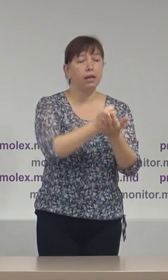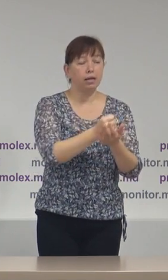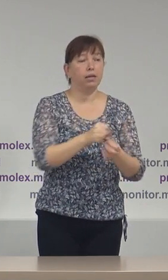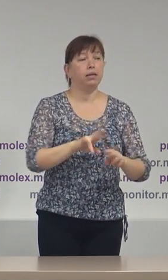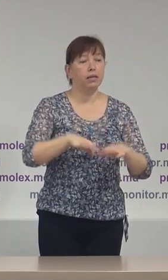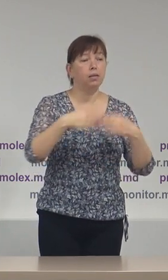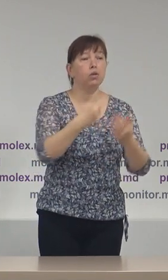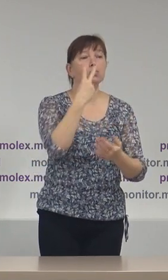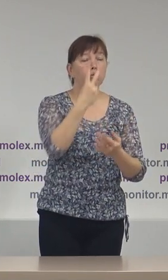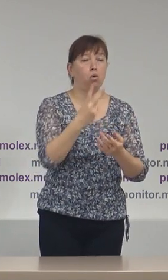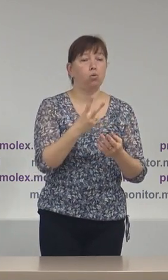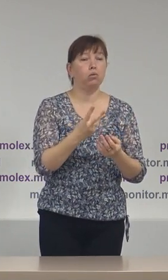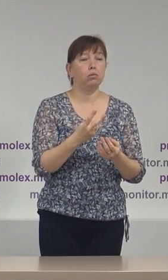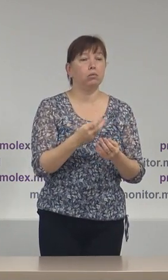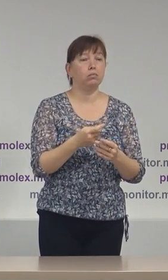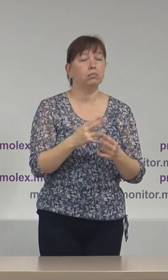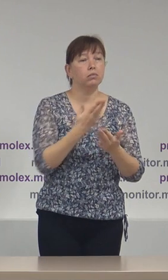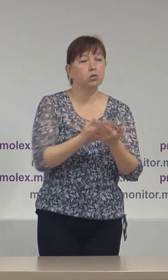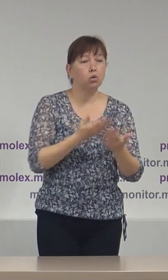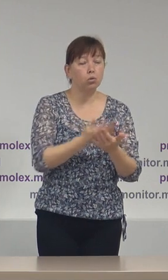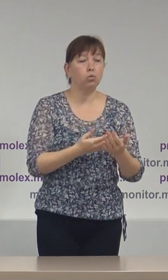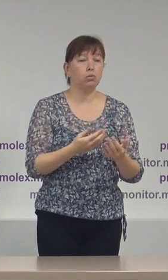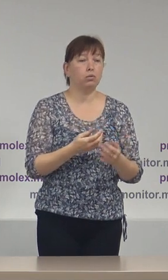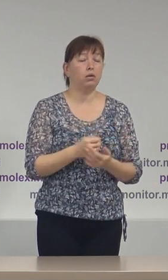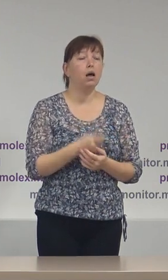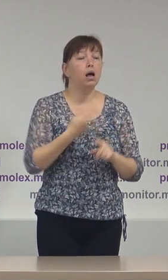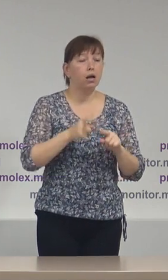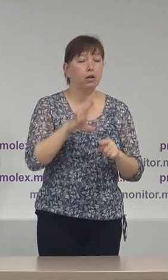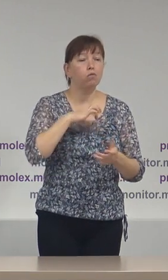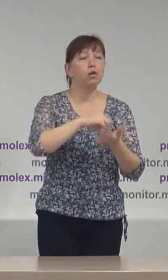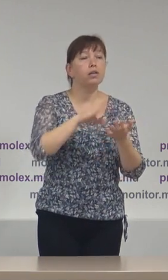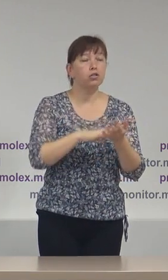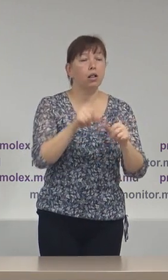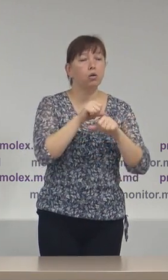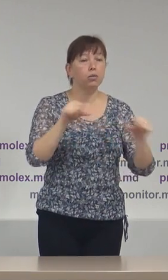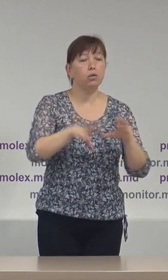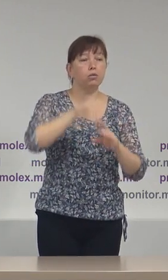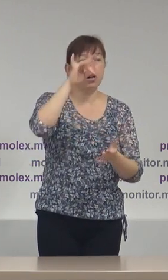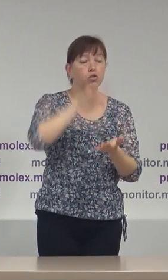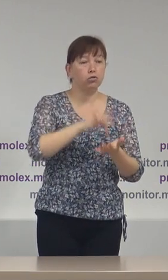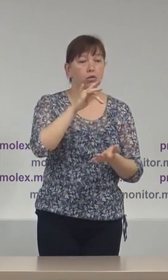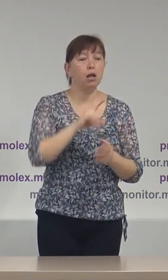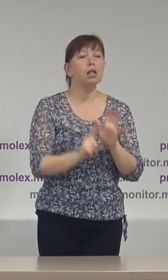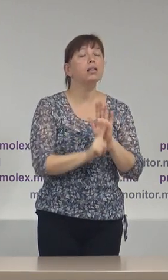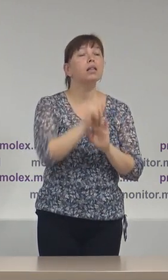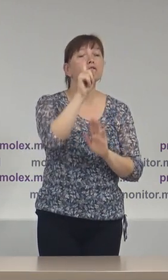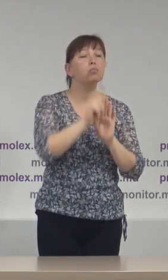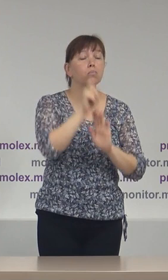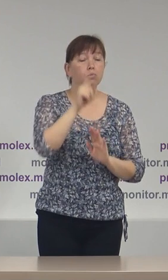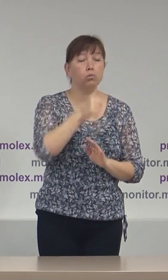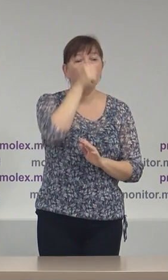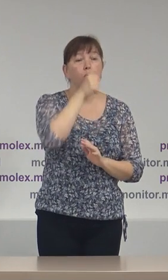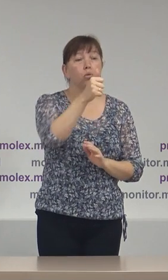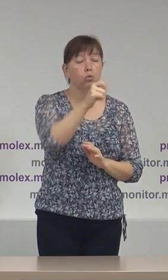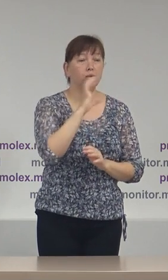soluții pe demersuri care au fost înregistrate la Comisie Electorală Centrală încă la începutul lunii septembrie